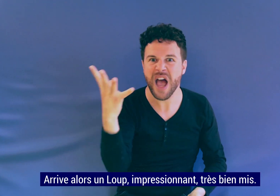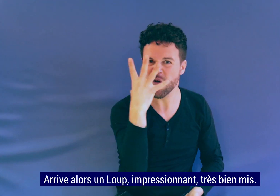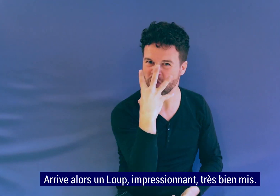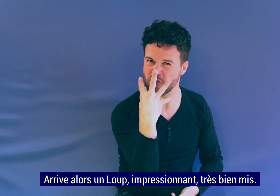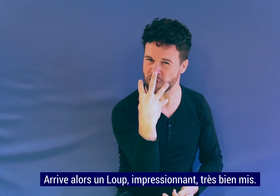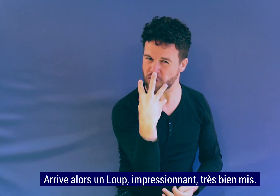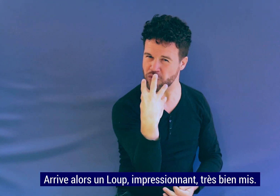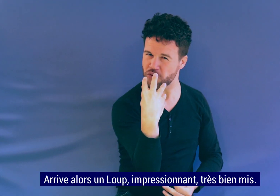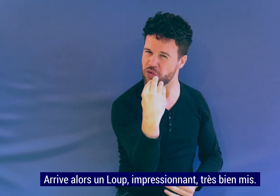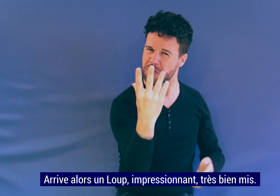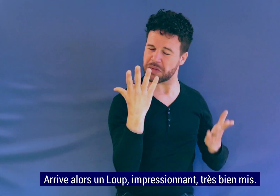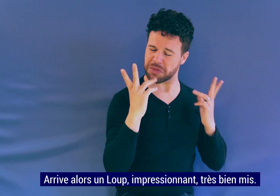Arrive alors un loup.